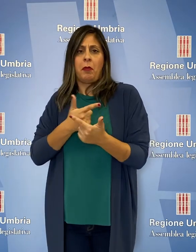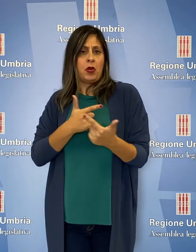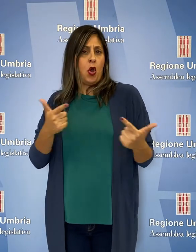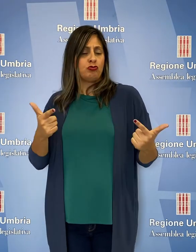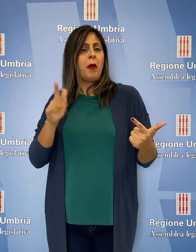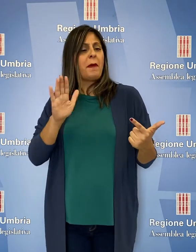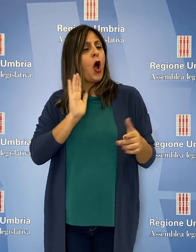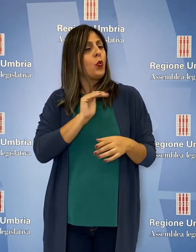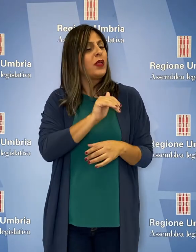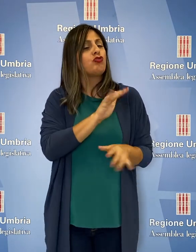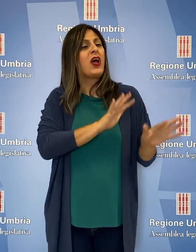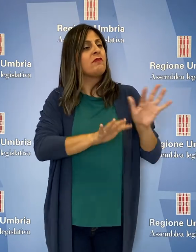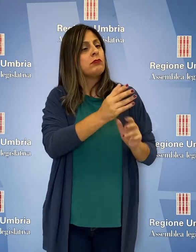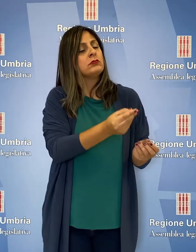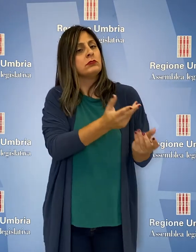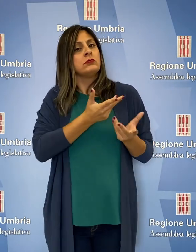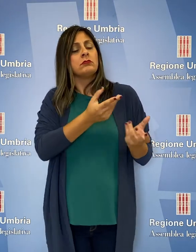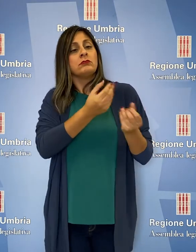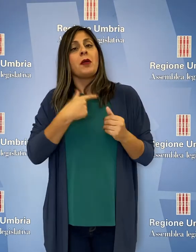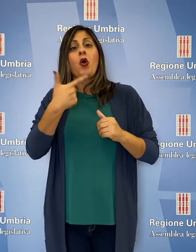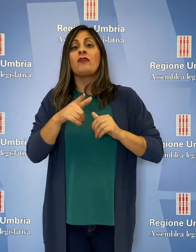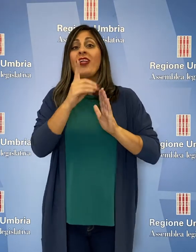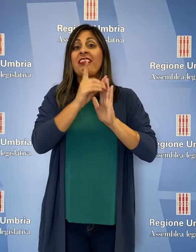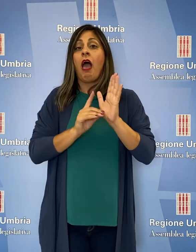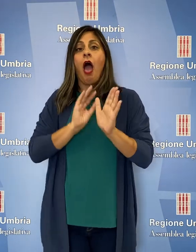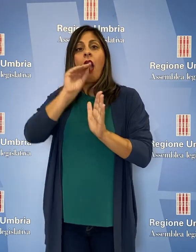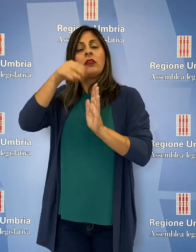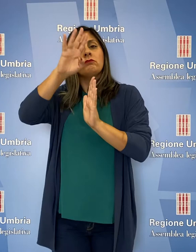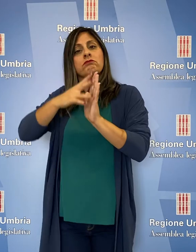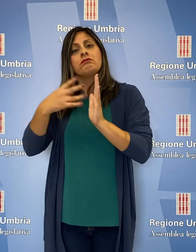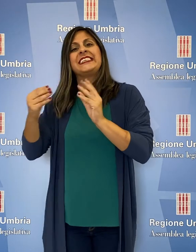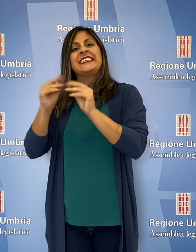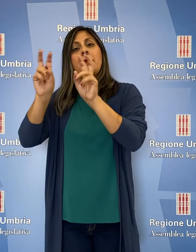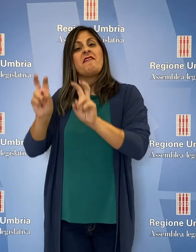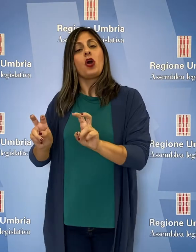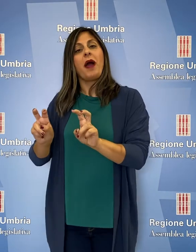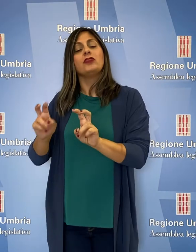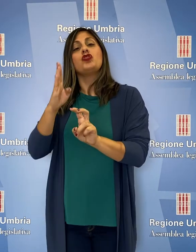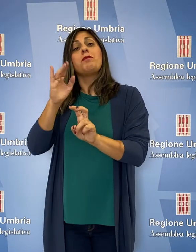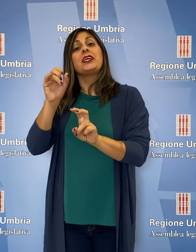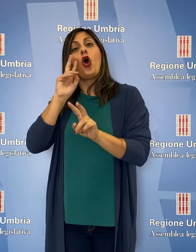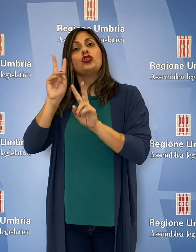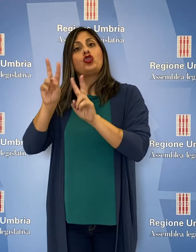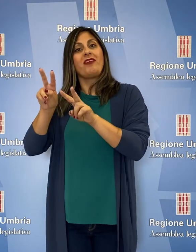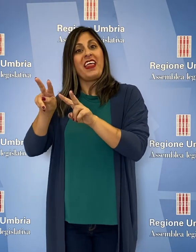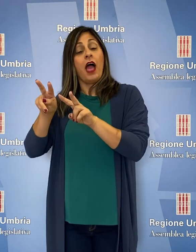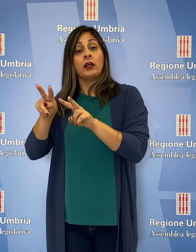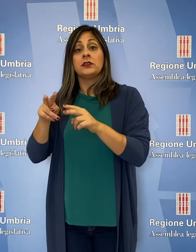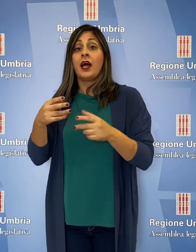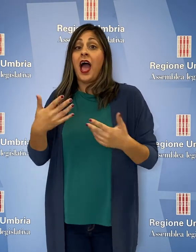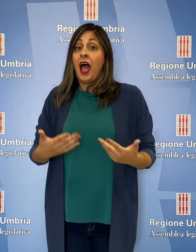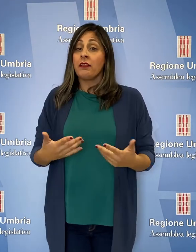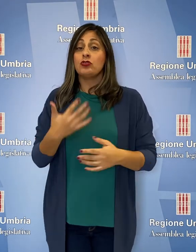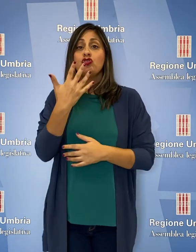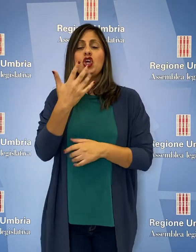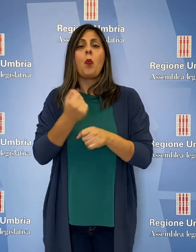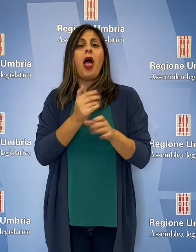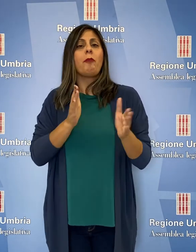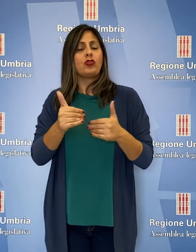quotidianamente la situazione per l'inserimento dei dati nei sistemi informatici di biosorveglianza. Attualmente 5 laboratori